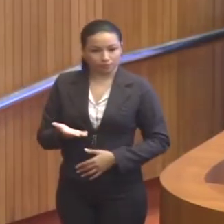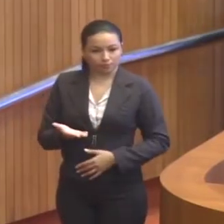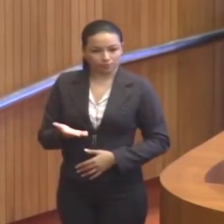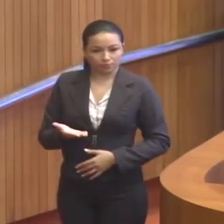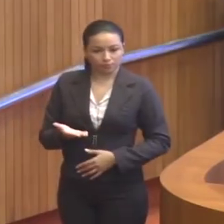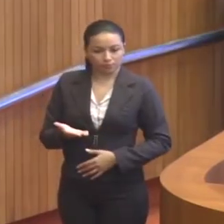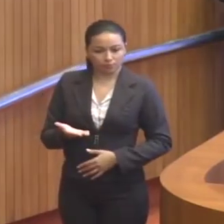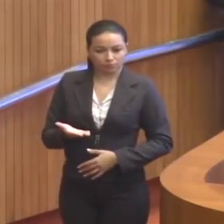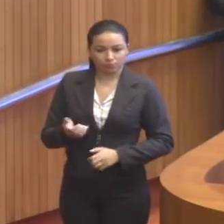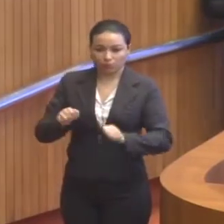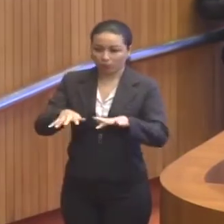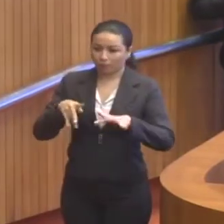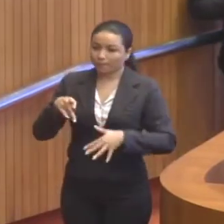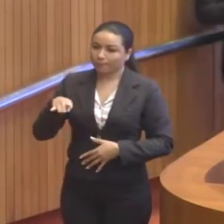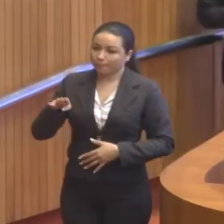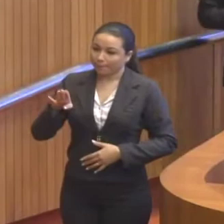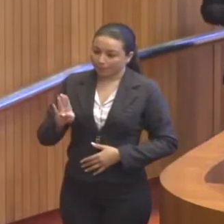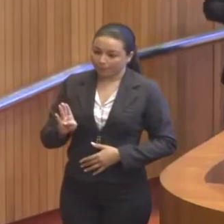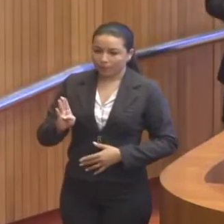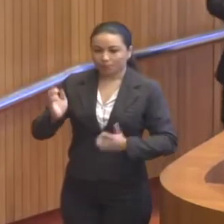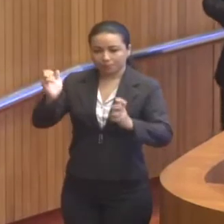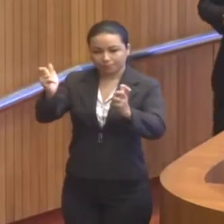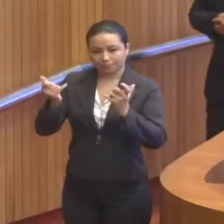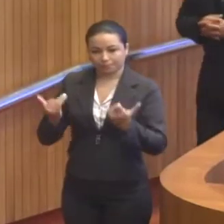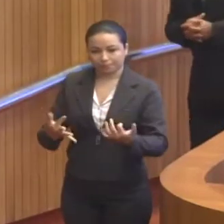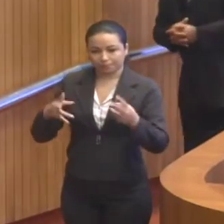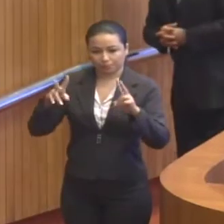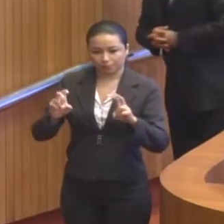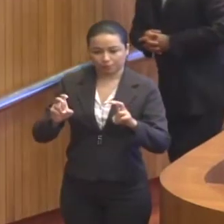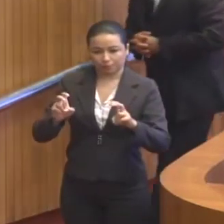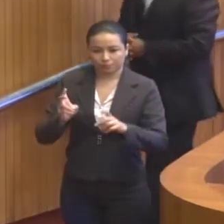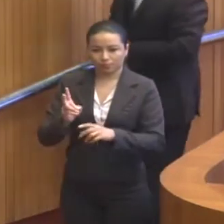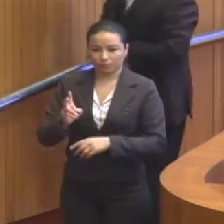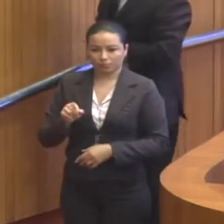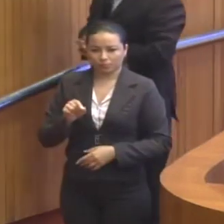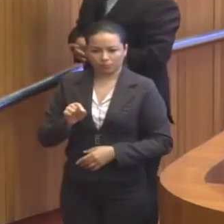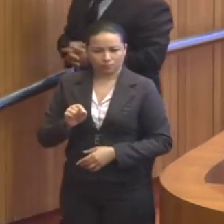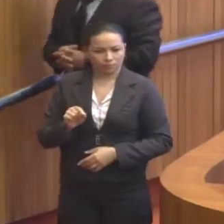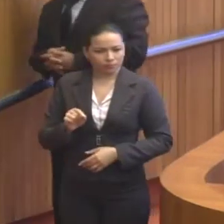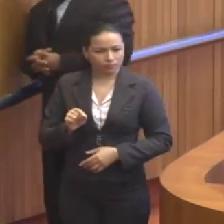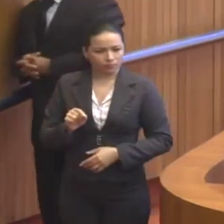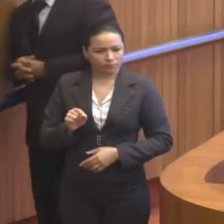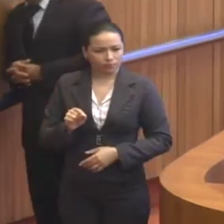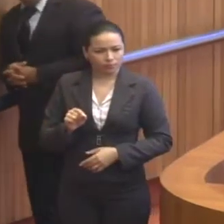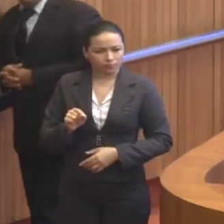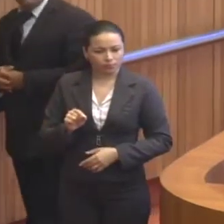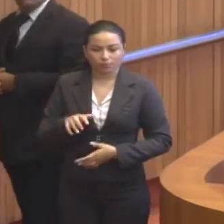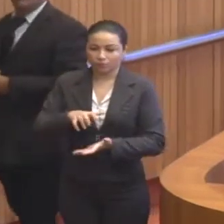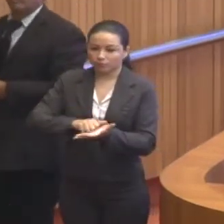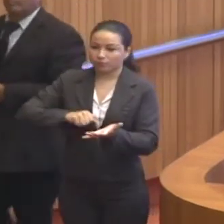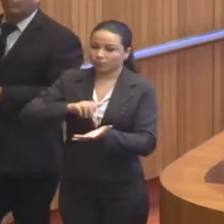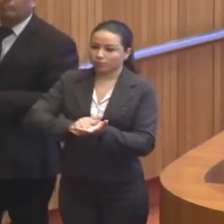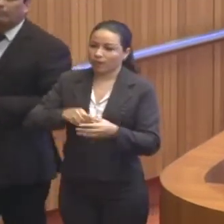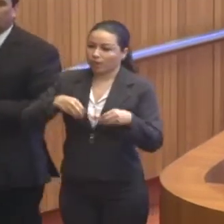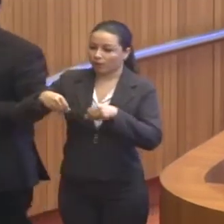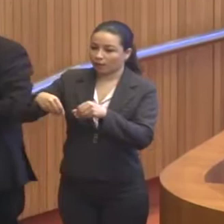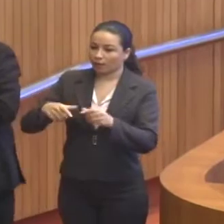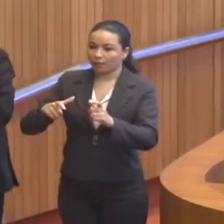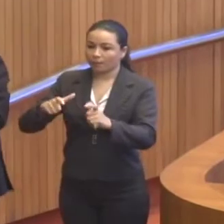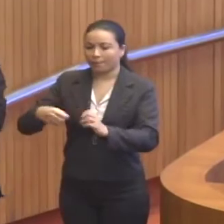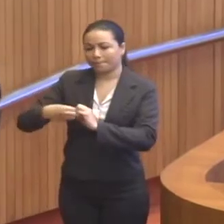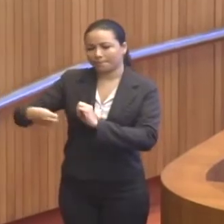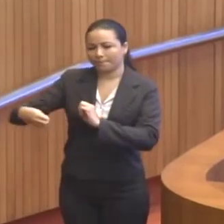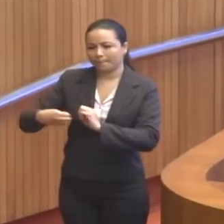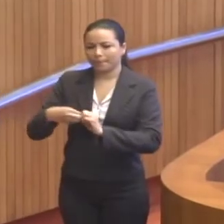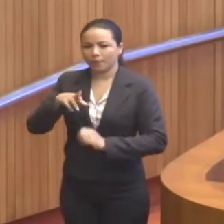de uma audiência pública para tratar sobre a extração de areia no leito do rio Munim, essa areia